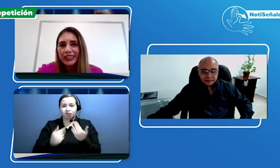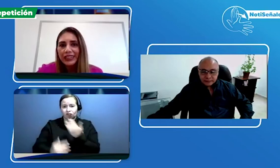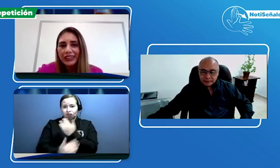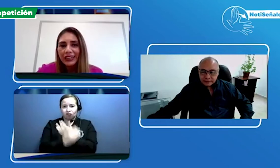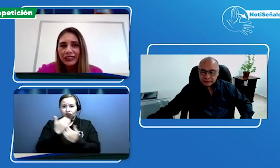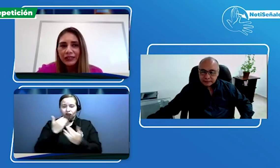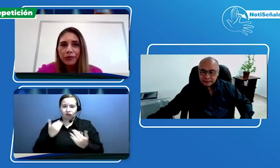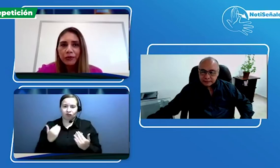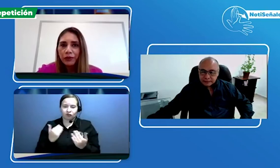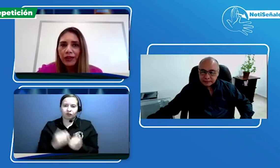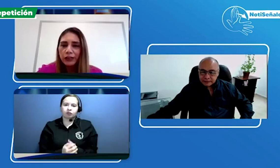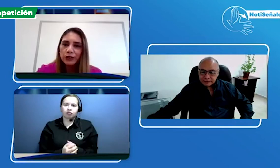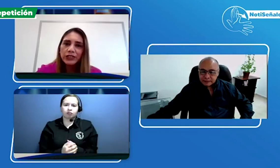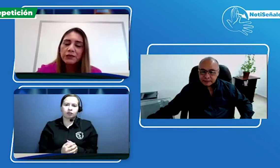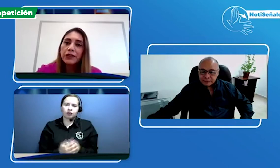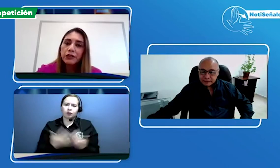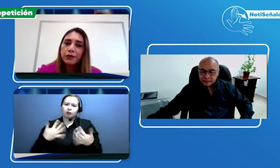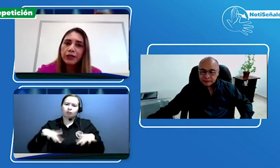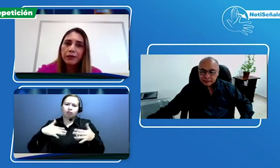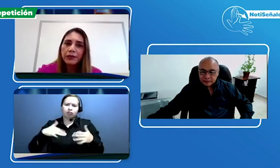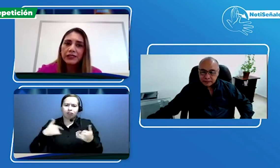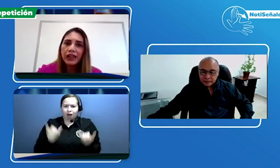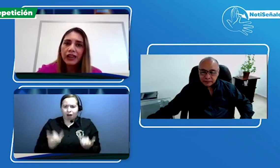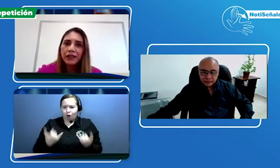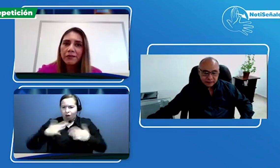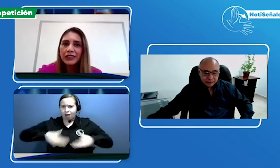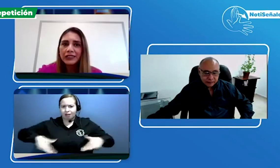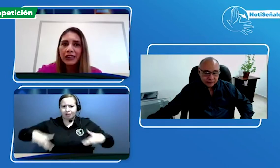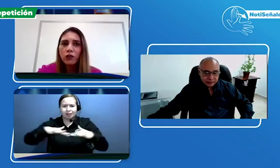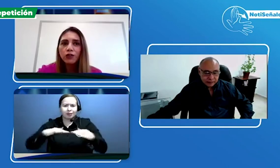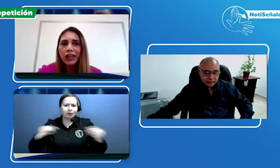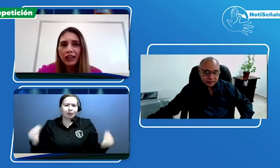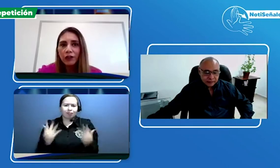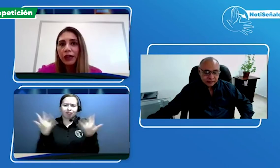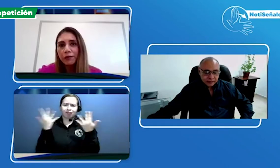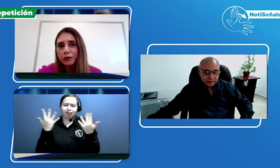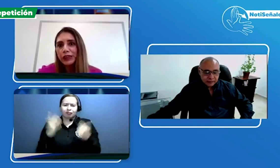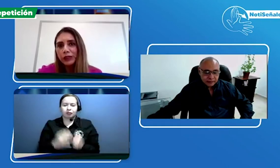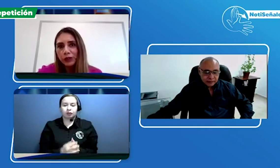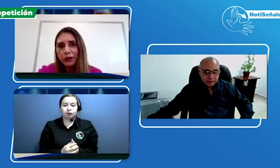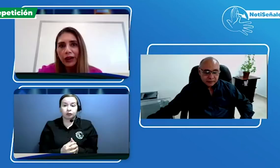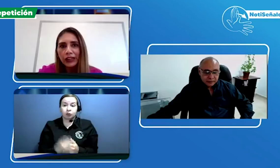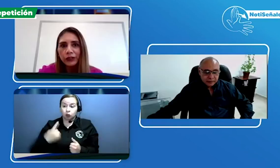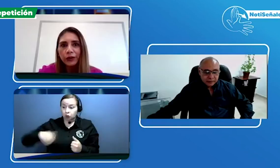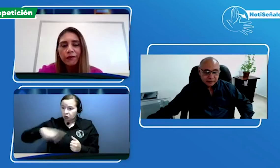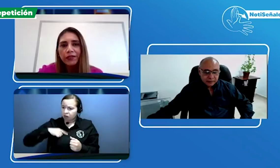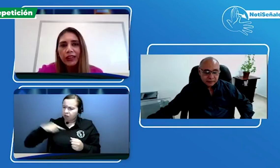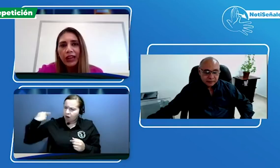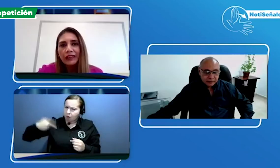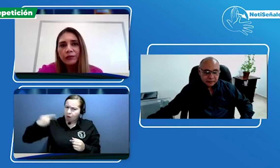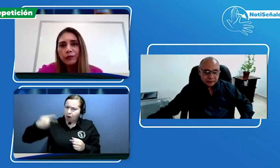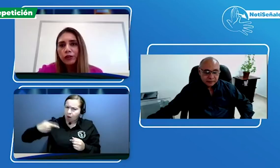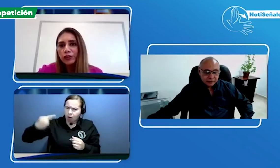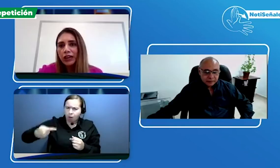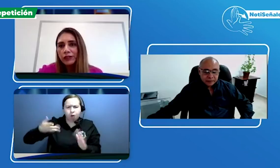Es muy valioso este espacio porque pues además de contar lo que hemos venido trabajando hace muchos años,